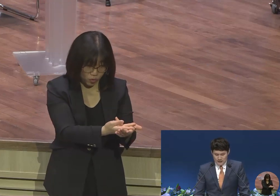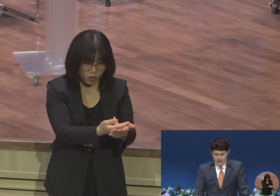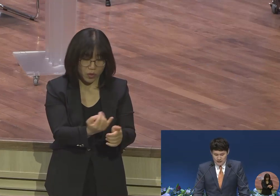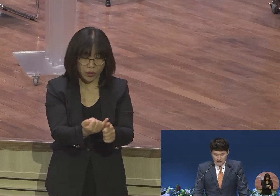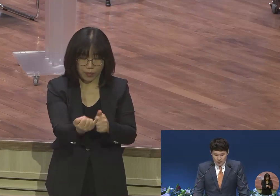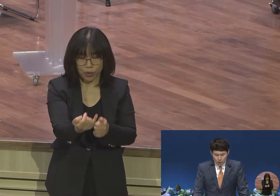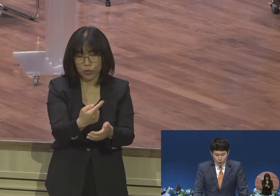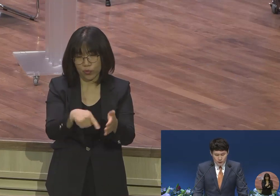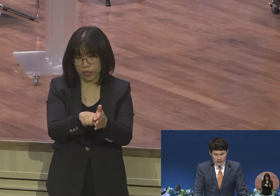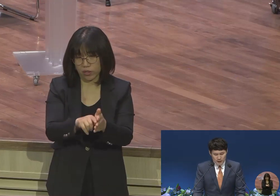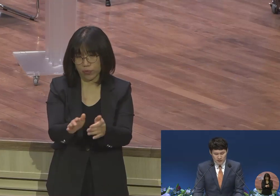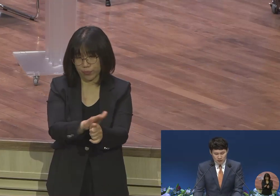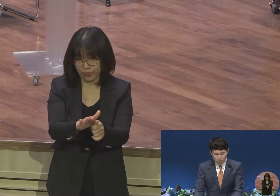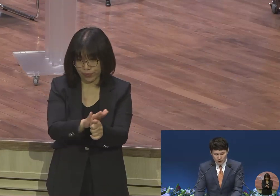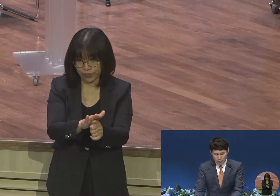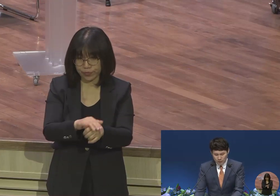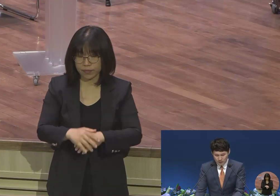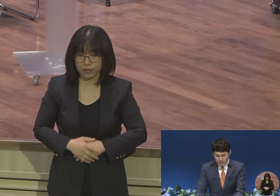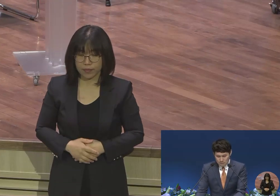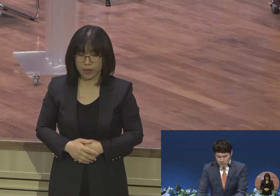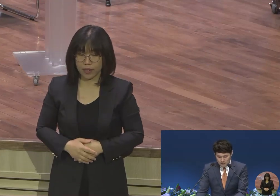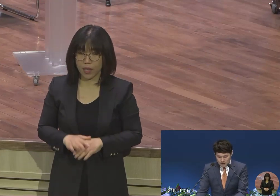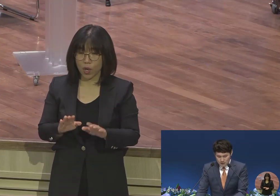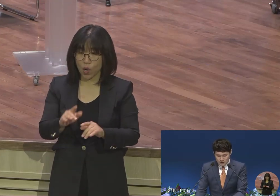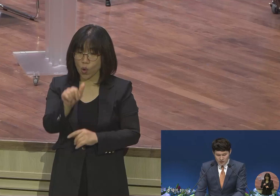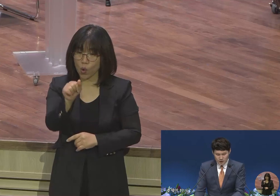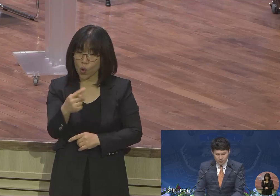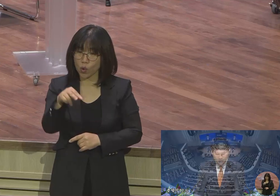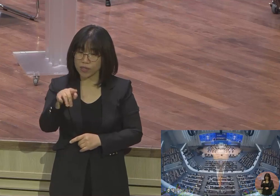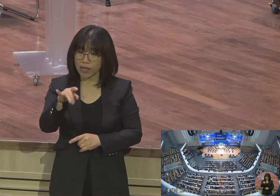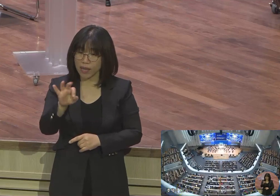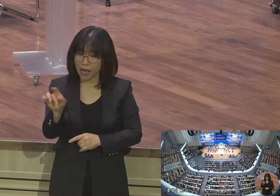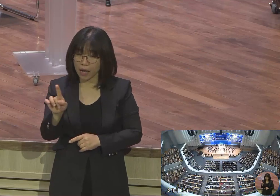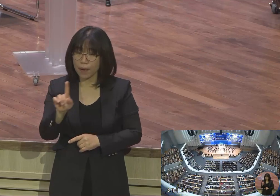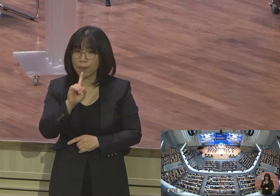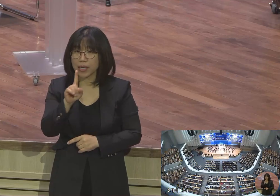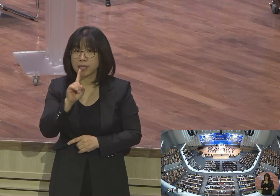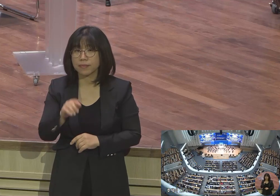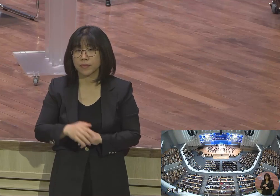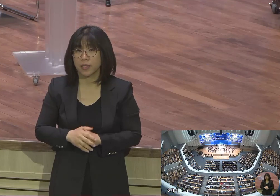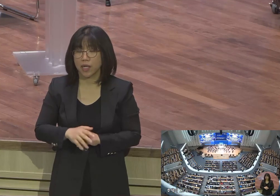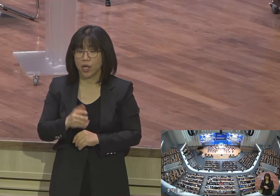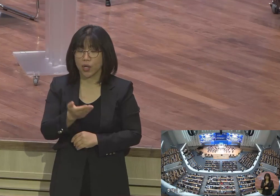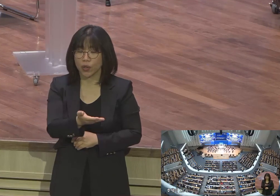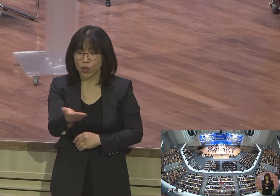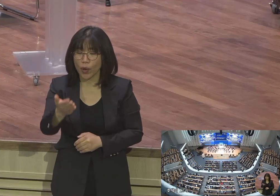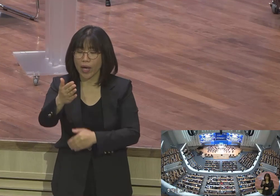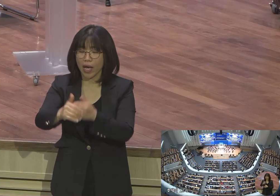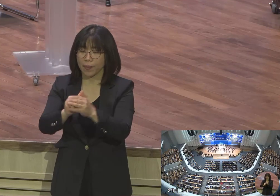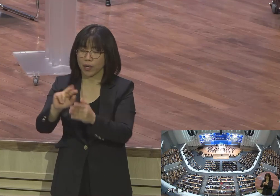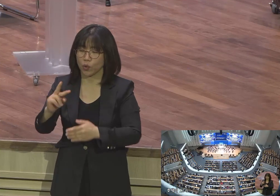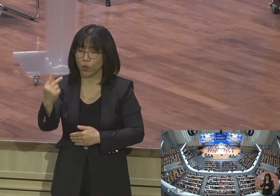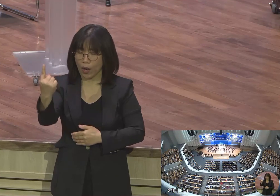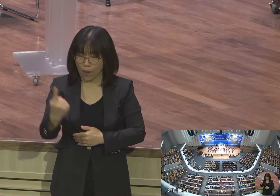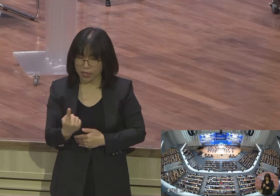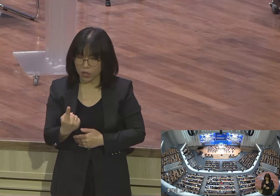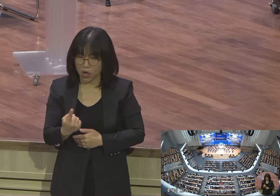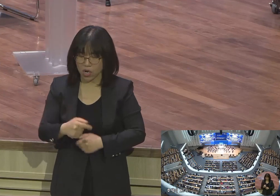오늘 호세야 12장 6절에 보면 그런 적 너의 하나님께로 돌아와서 인혜와 정의를 지키며 항상 너의